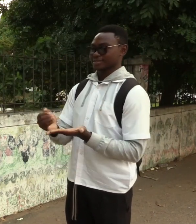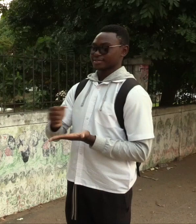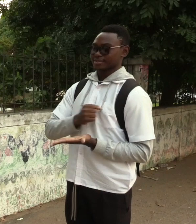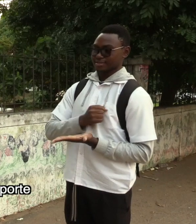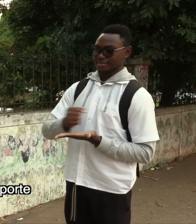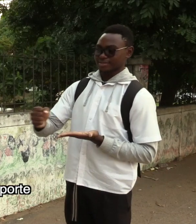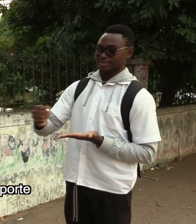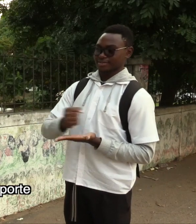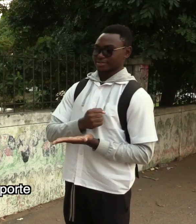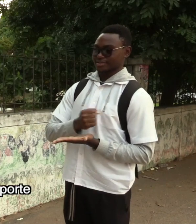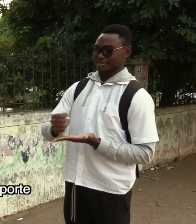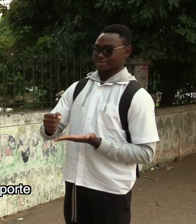passaporte,